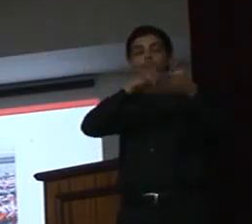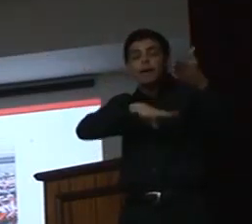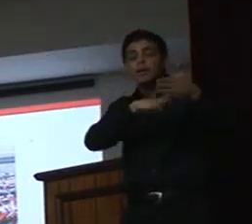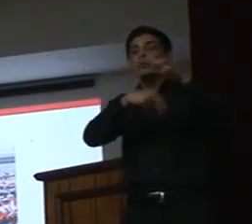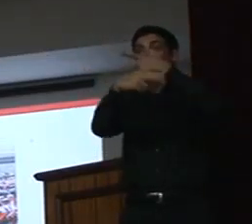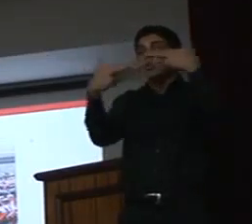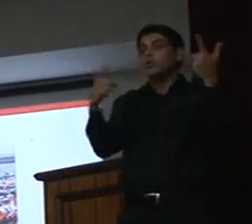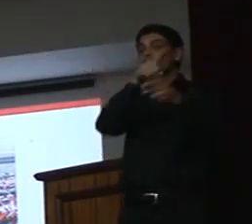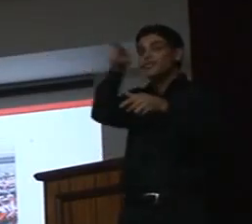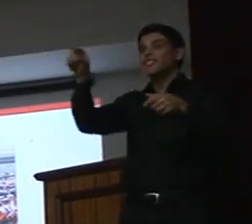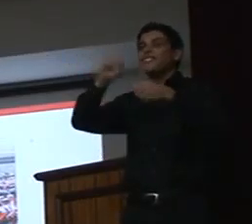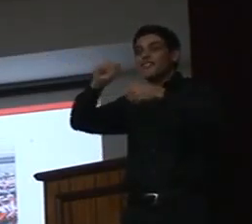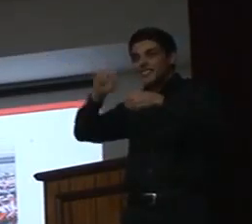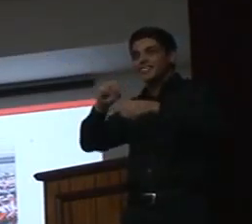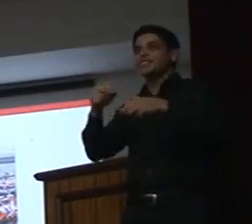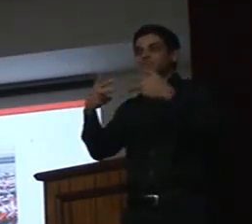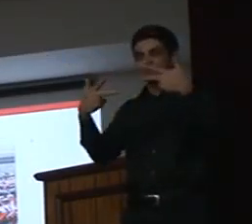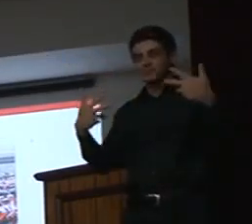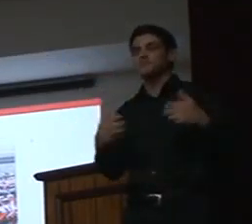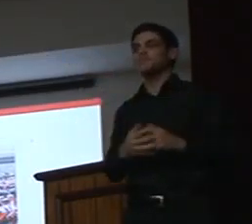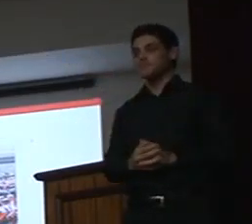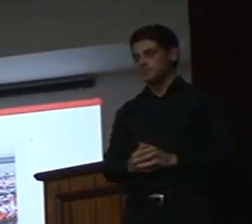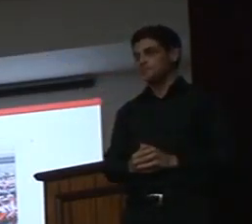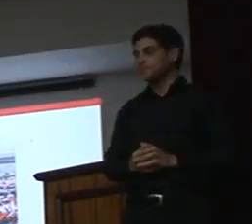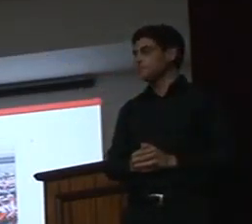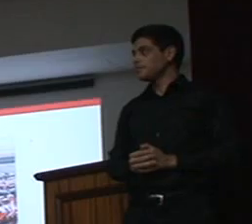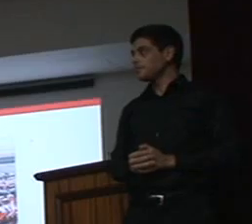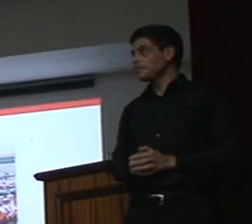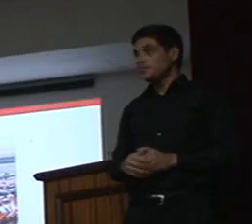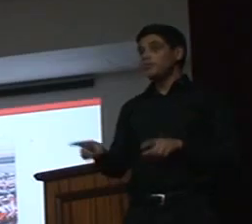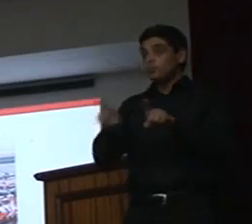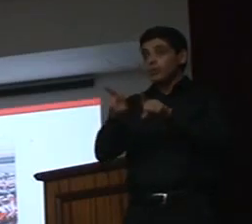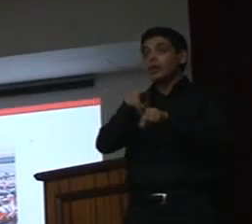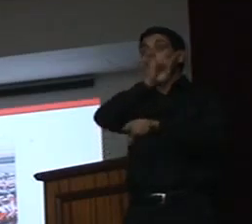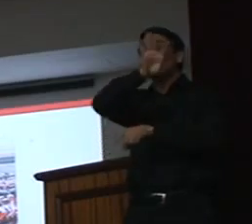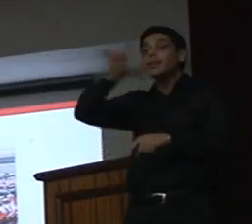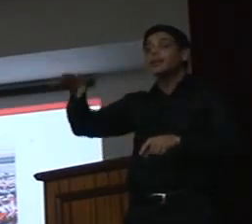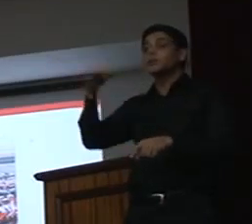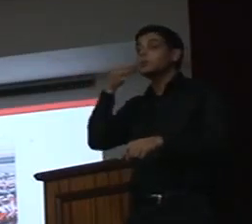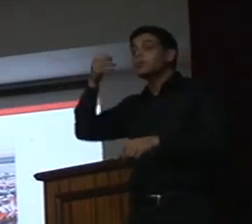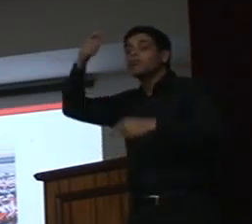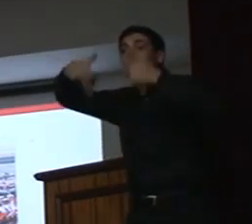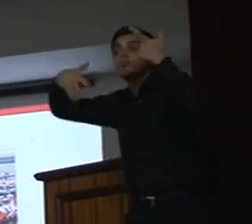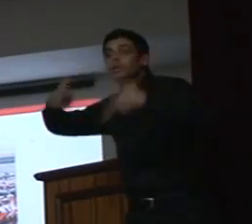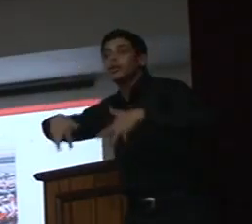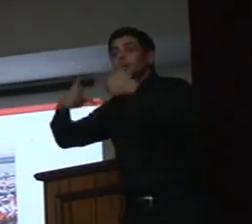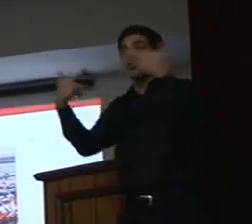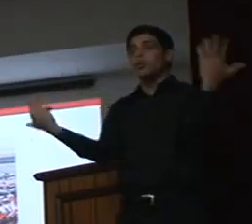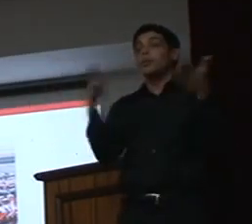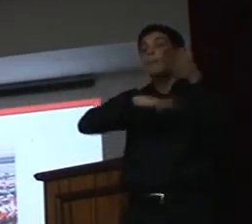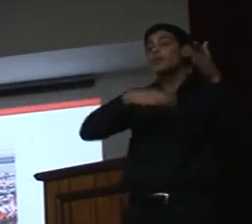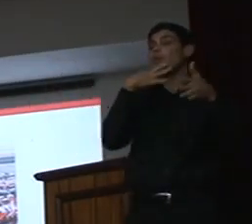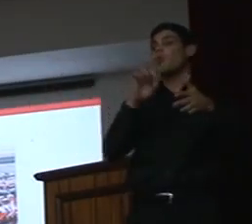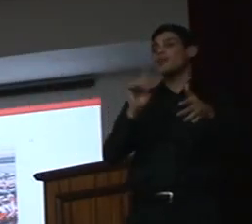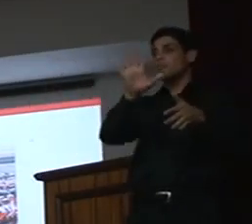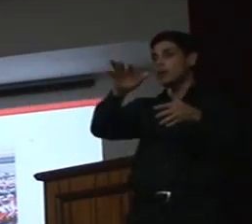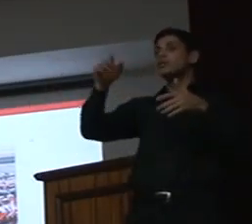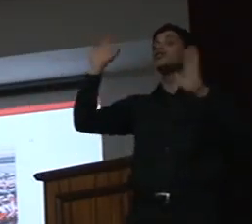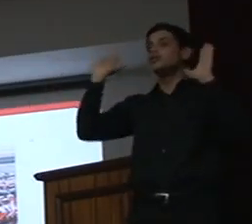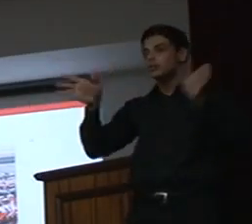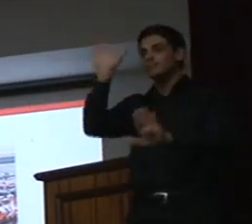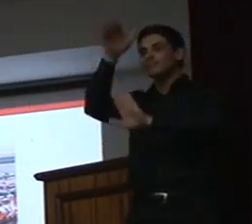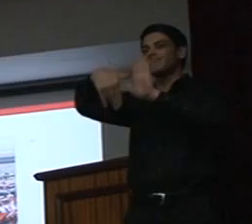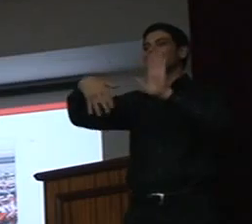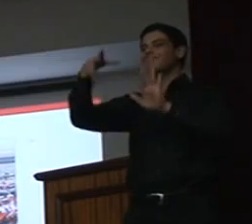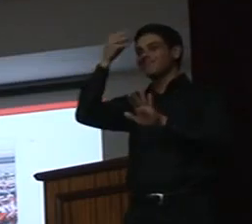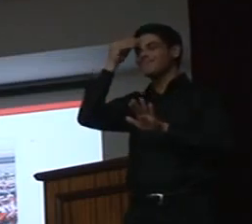utilizaram fazendo a descrição de vocês sem saberem da técnica. E eu vou passar isso para vocês,